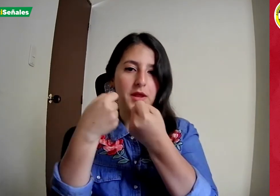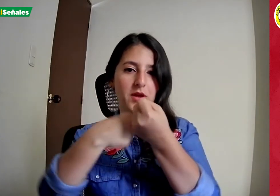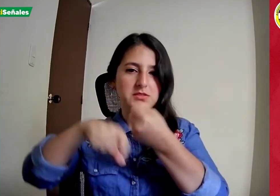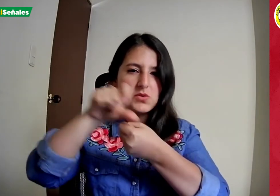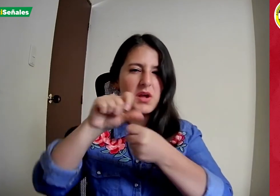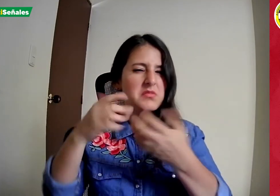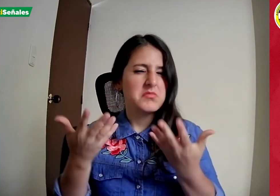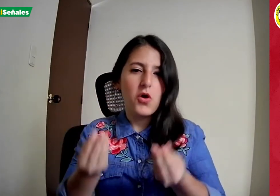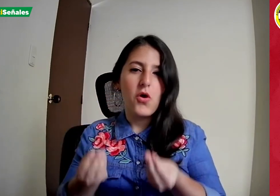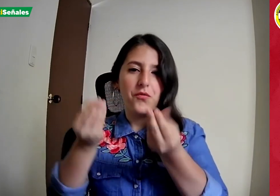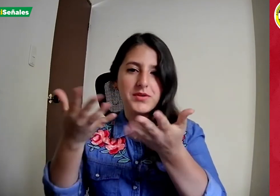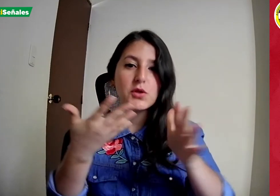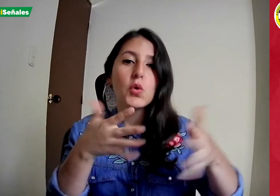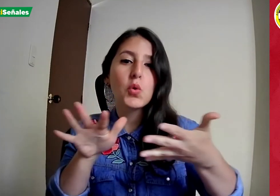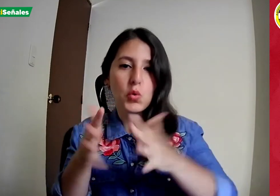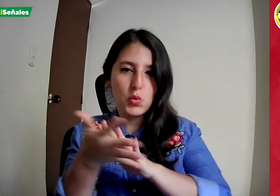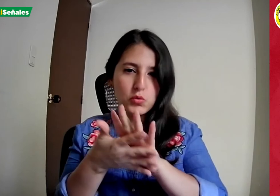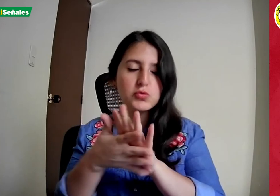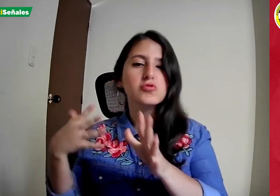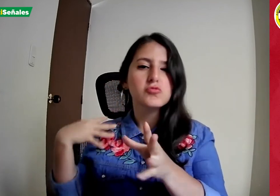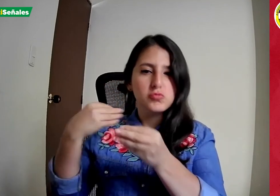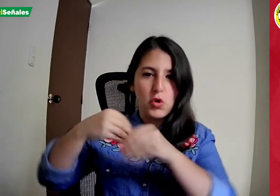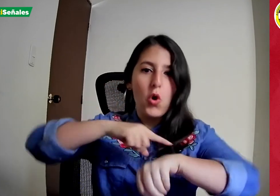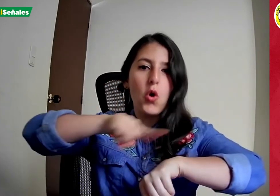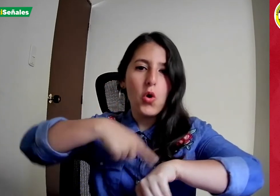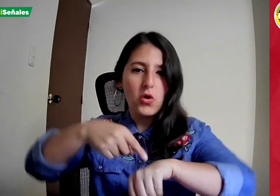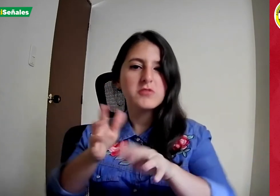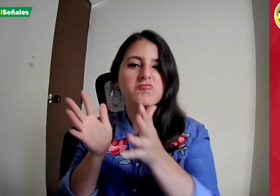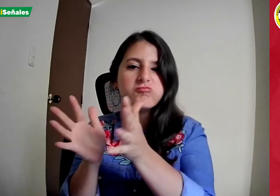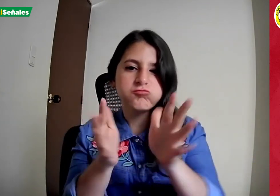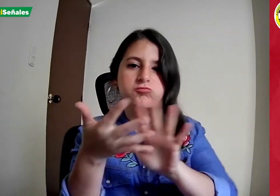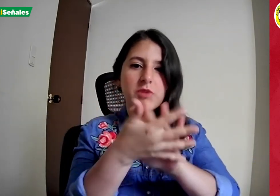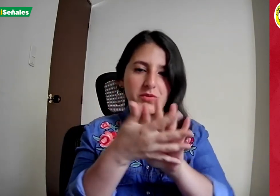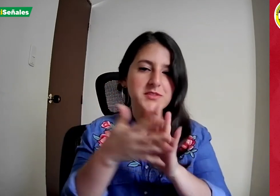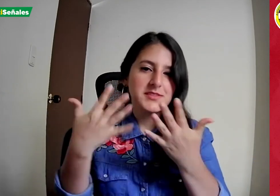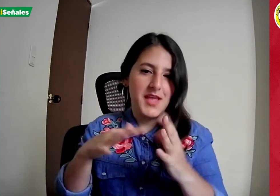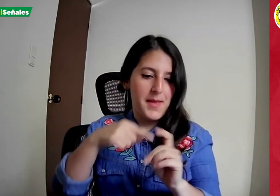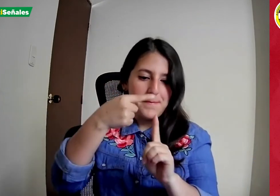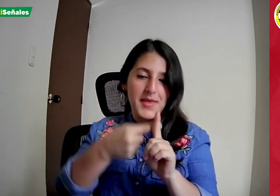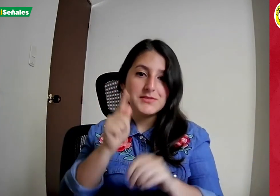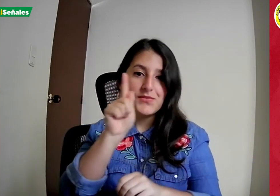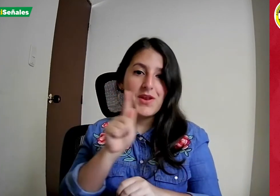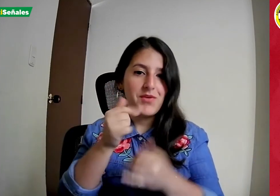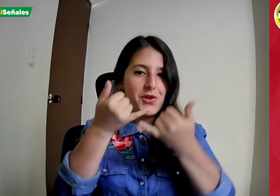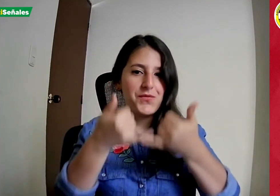llevó a feliz término un convenio con Azor Cali sobre un curso de lengua de señas para algunos de sus empleados.